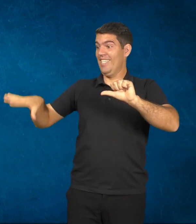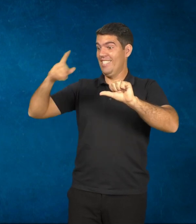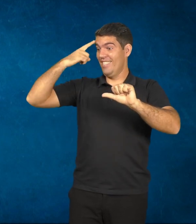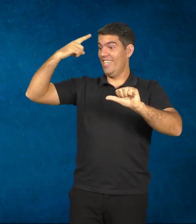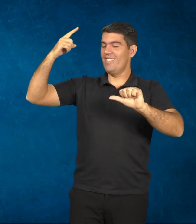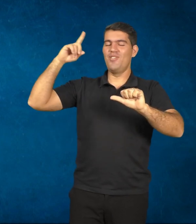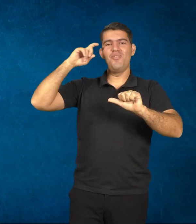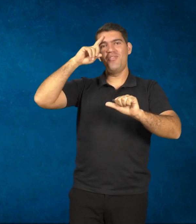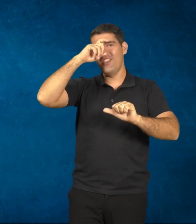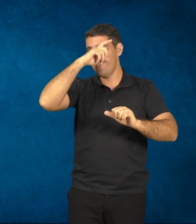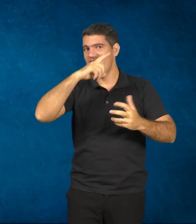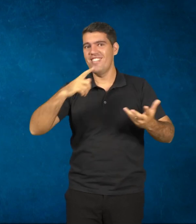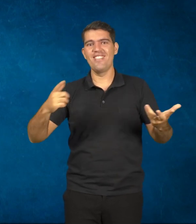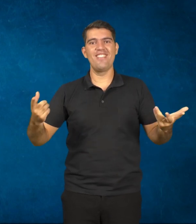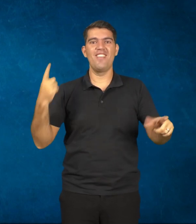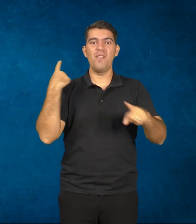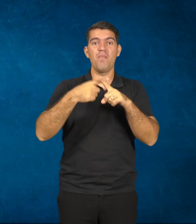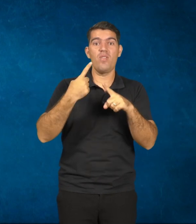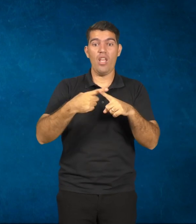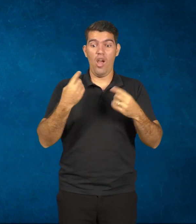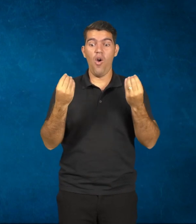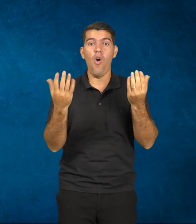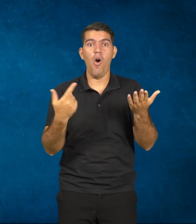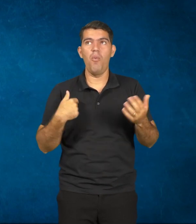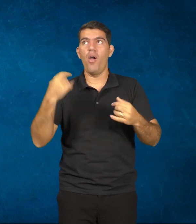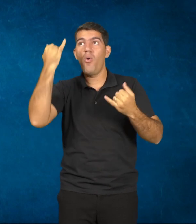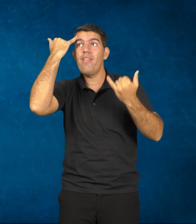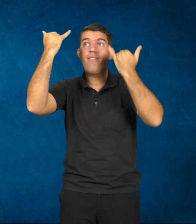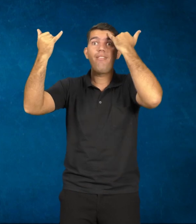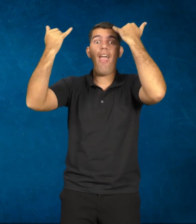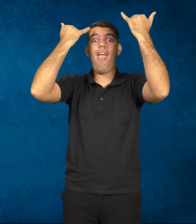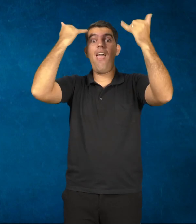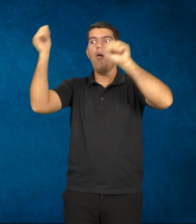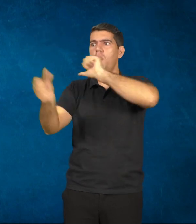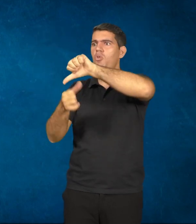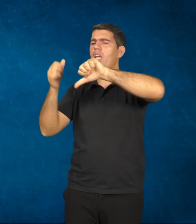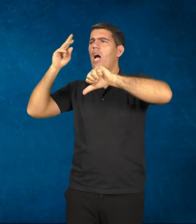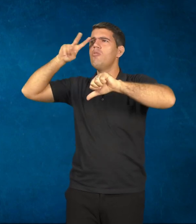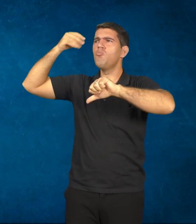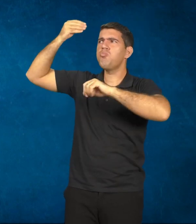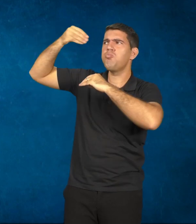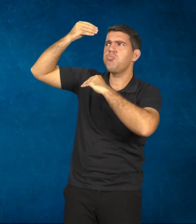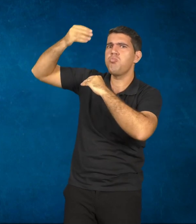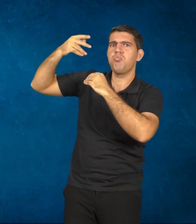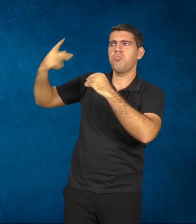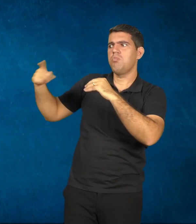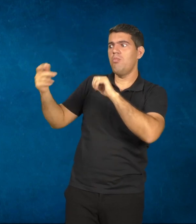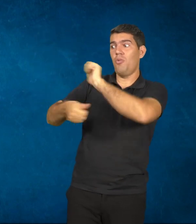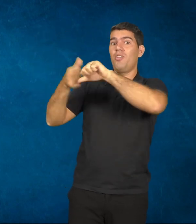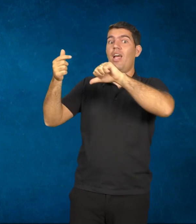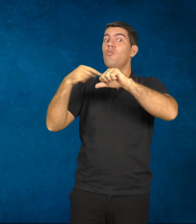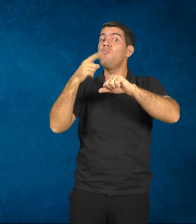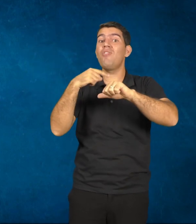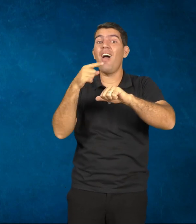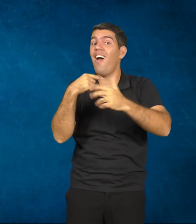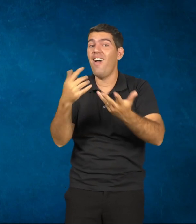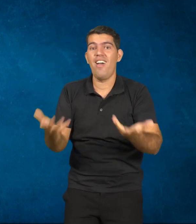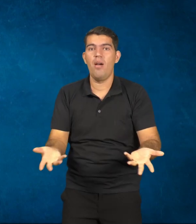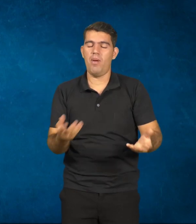É difícil porque você não vai reverter ideologias, histórias de vida pessoal e profissional. Você pode reverter processos. Isso a gente